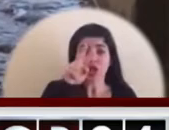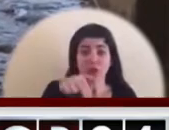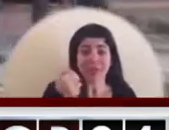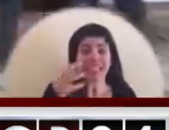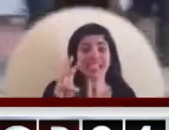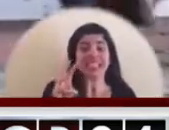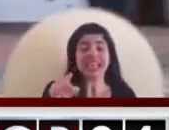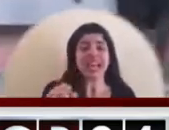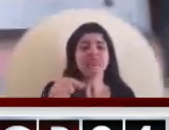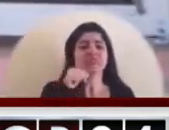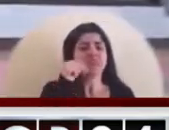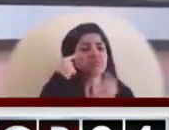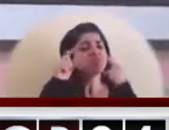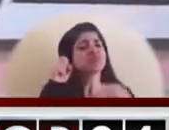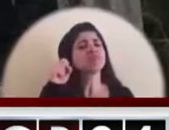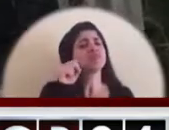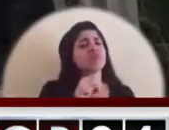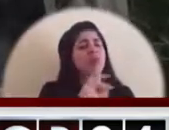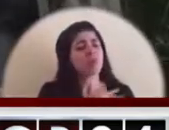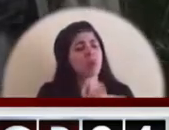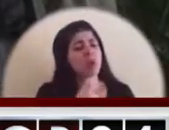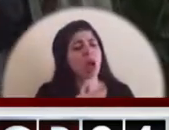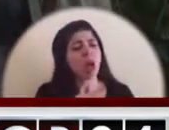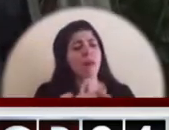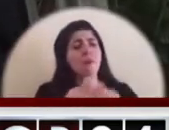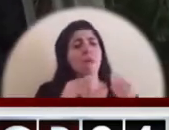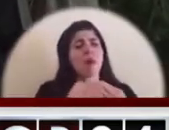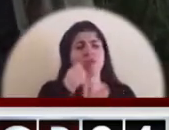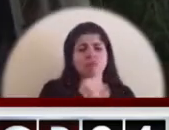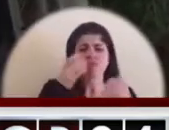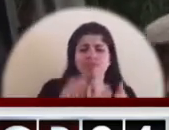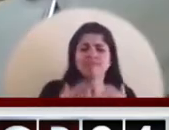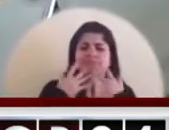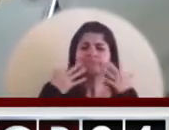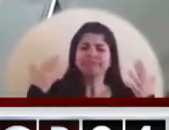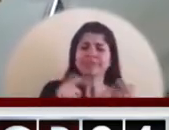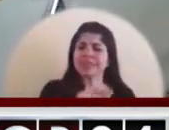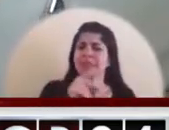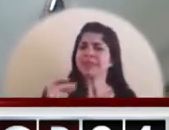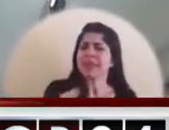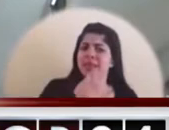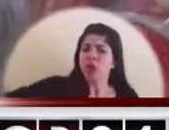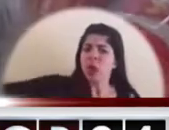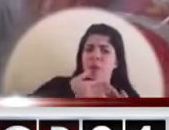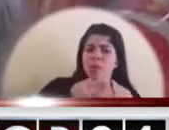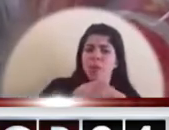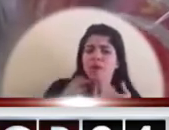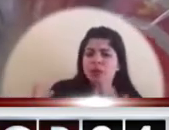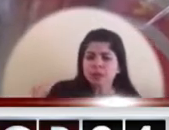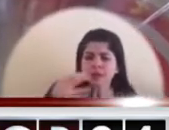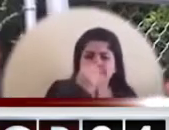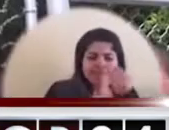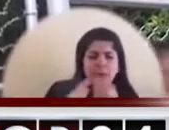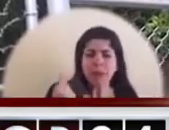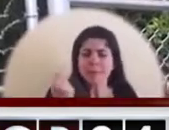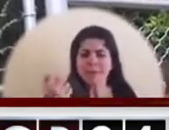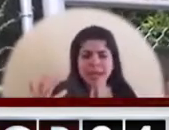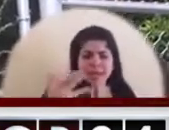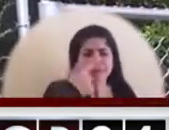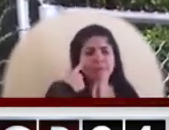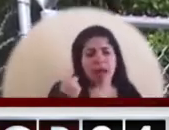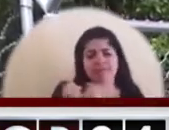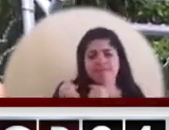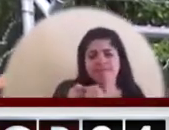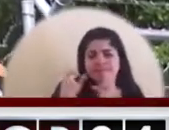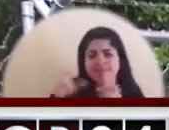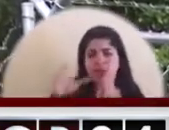Las autoridades avalaron el apoyo y la solidaridad de los costarricenses que se movieron para ayudar a los afectados con ropa, alimentos, medicinas